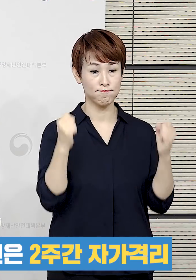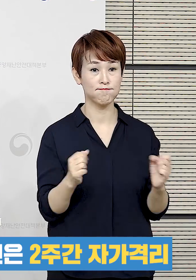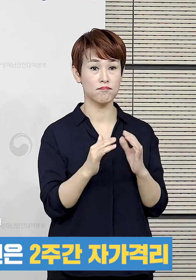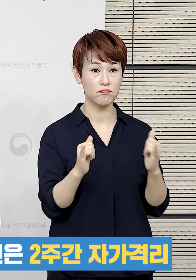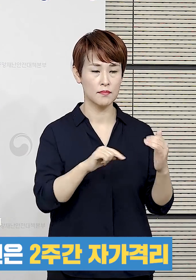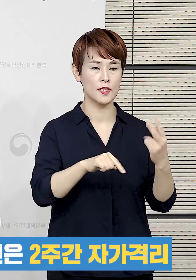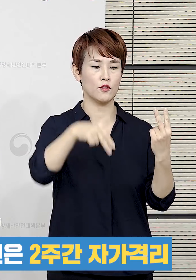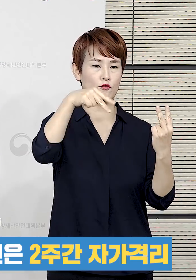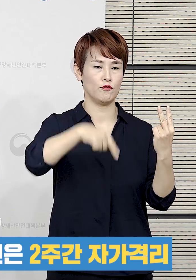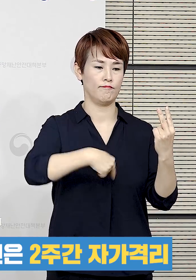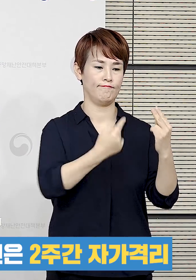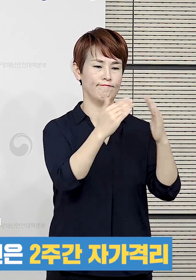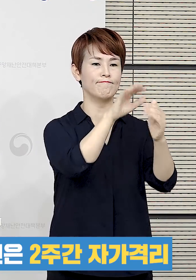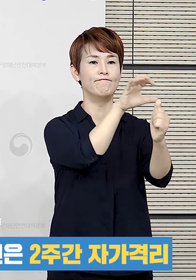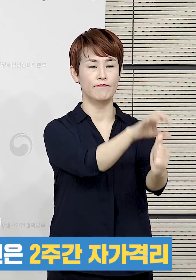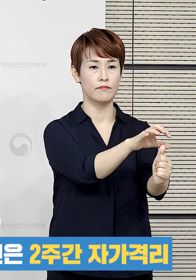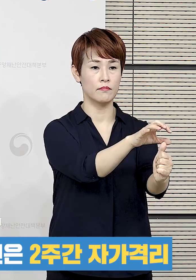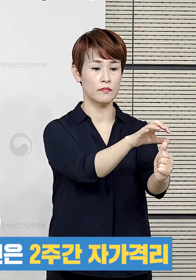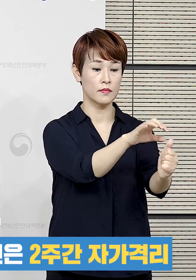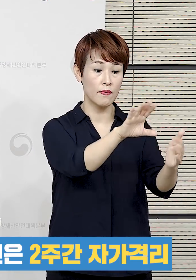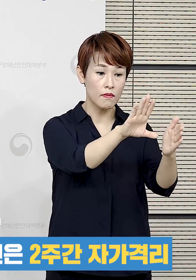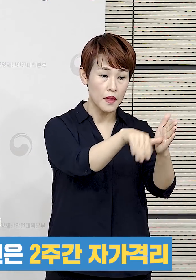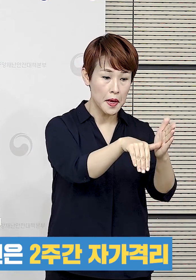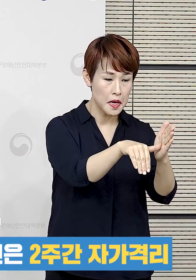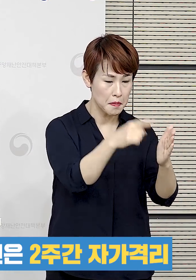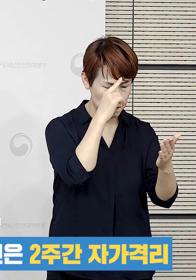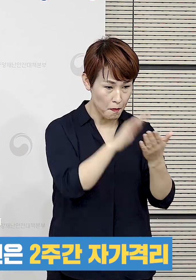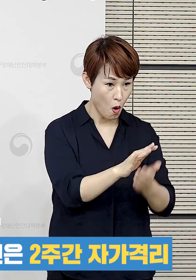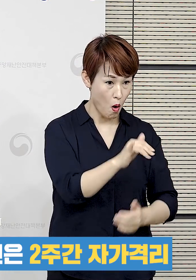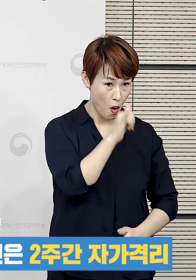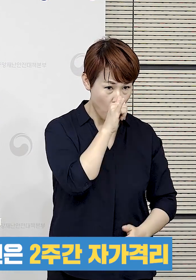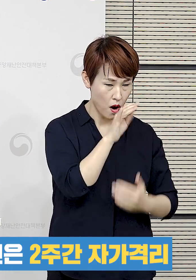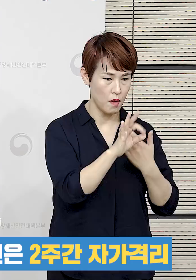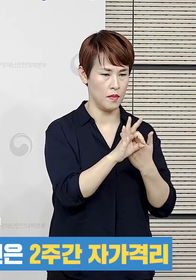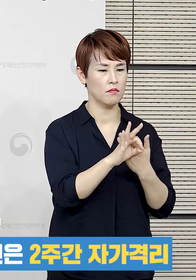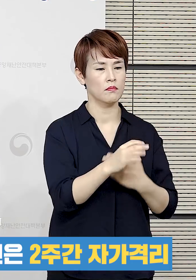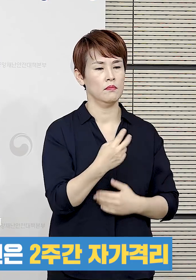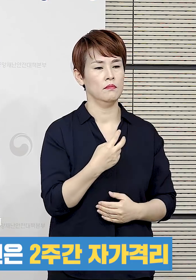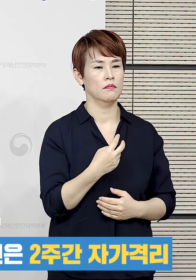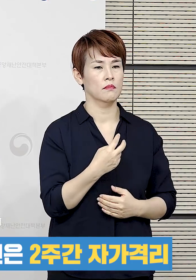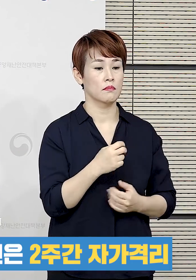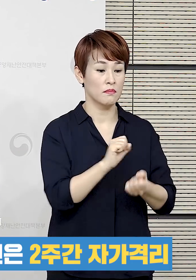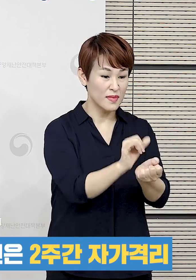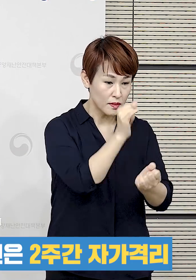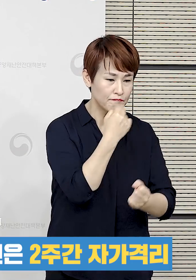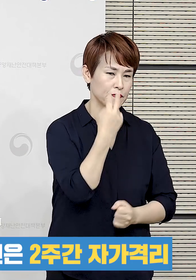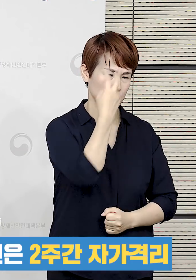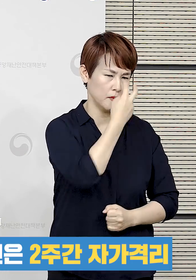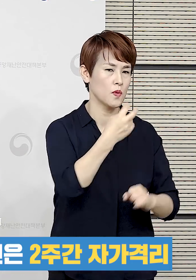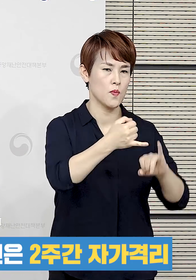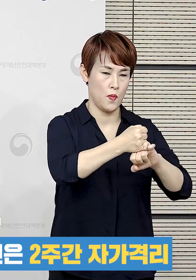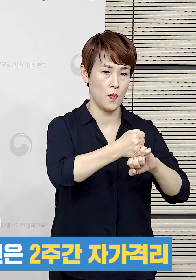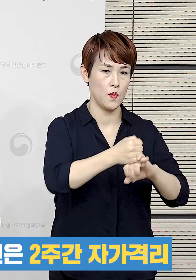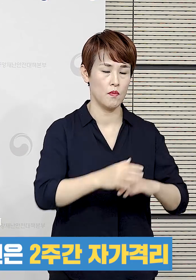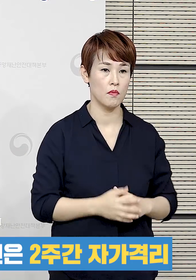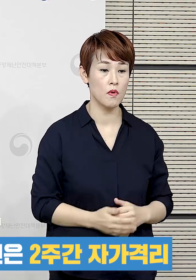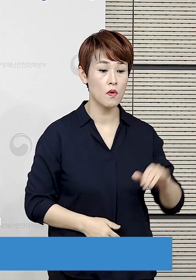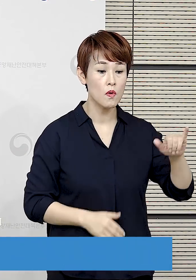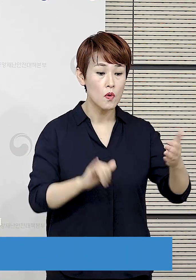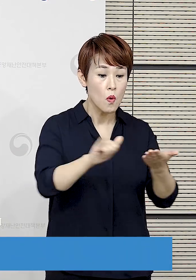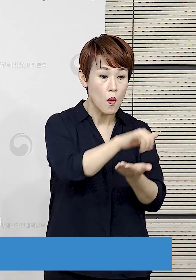외국인의 경우 2주간 자가격리에 처하고 이 기간 중 정상이 나타나는 경우 진단검사를 실시합니다.